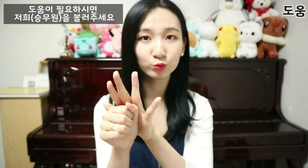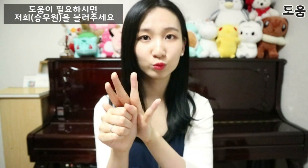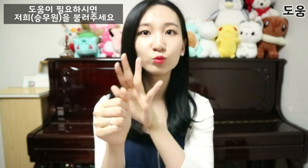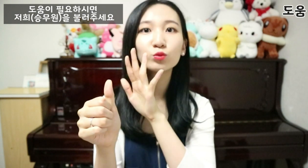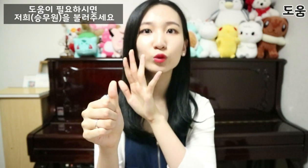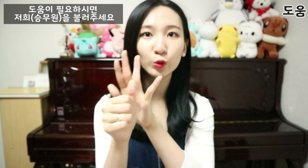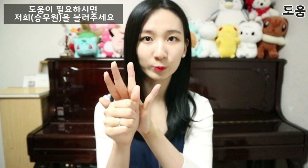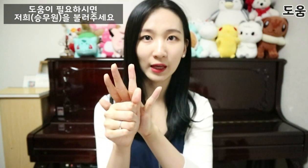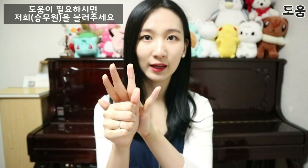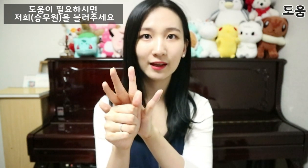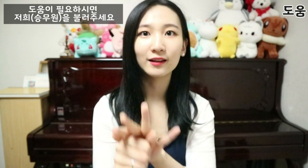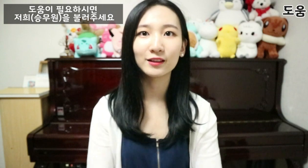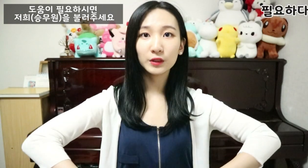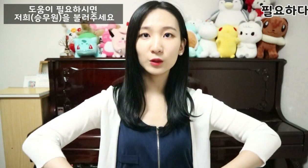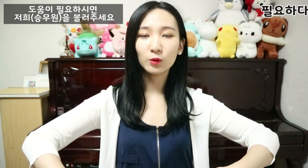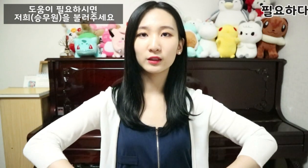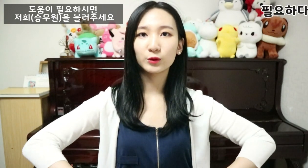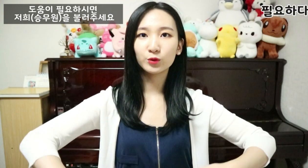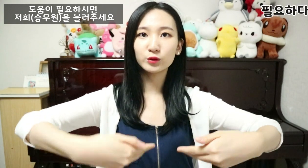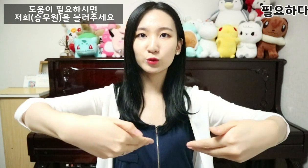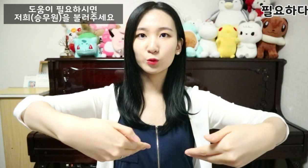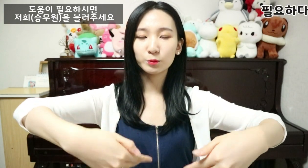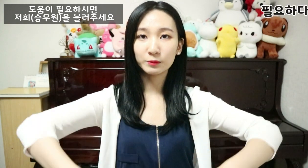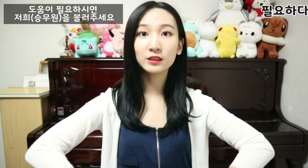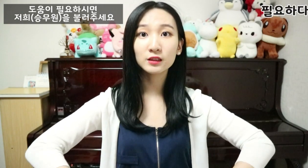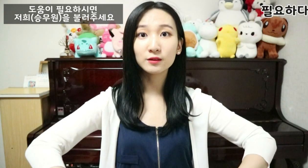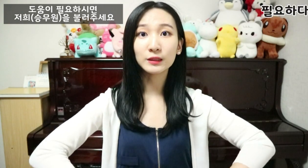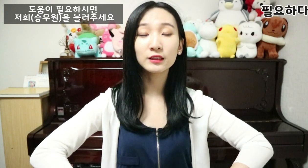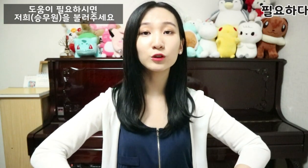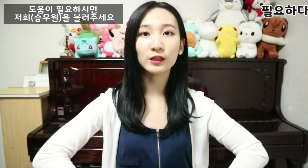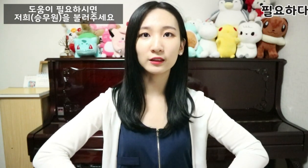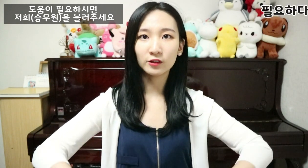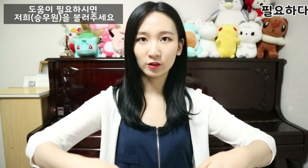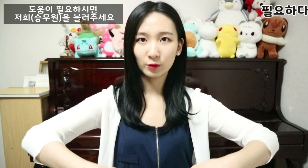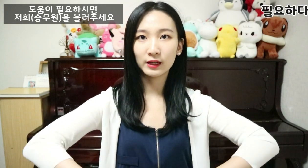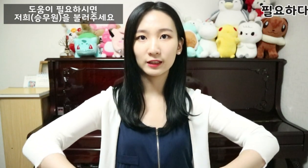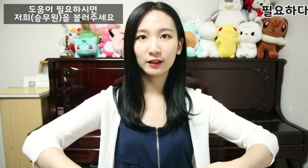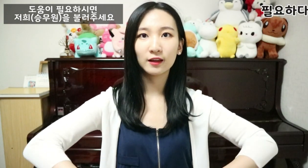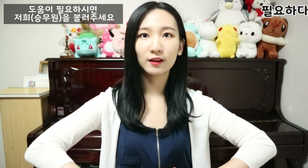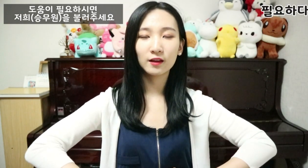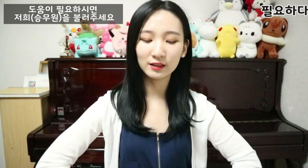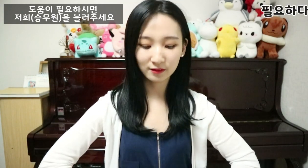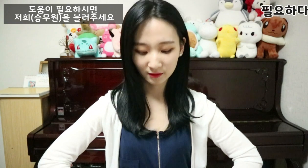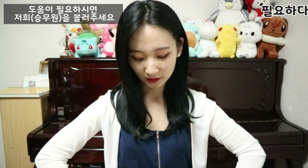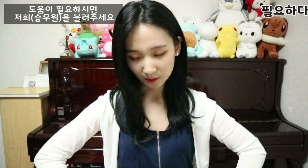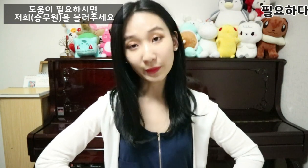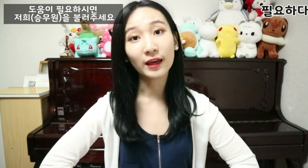돋다. 필요하다. 이거는 좀 밑으로 해야 돼요. 이렇게 원래 이렇게 한 배